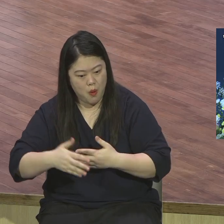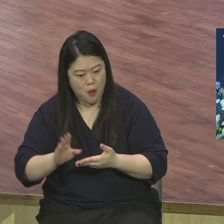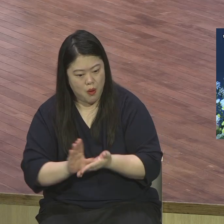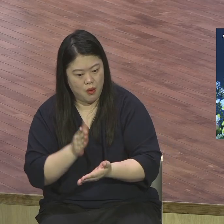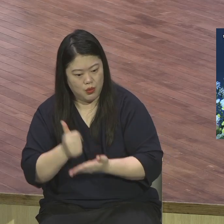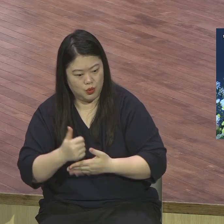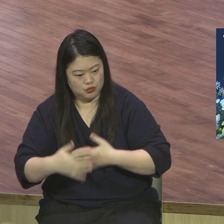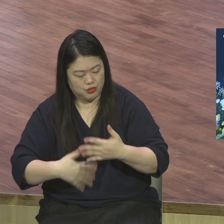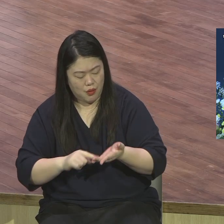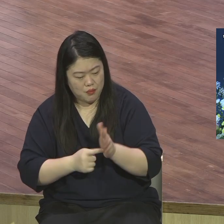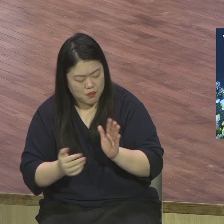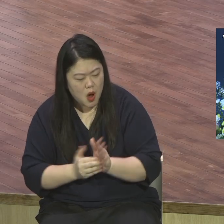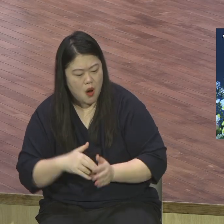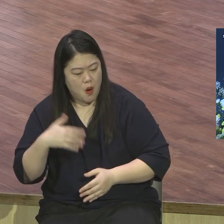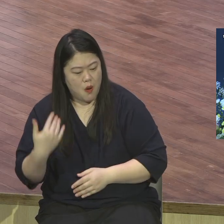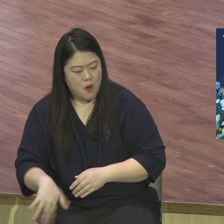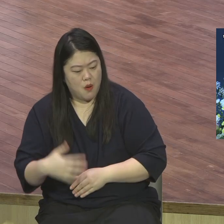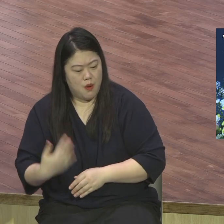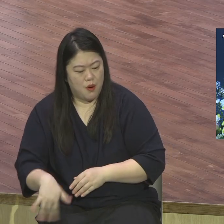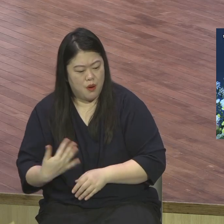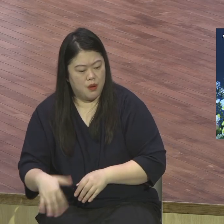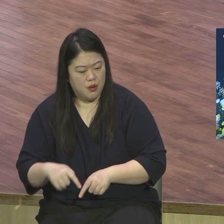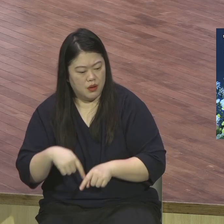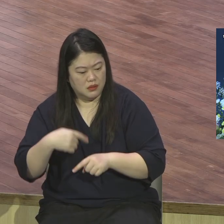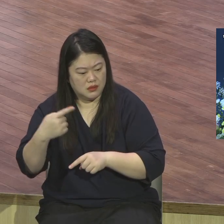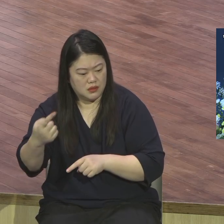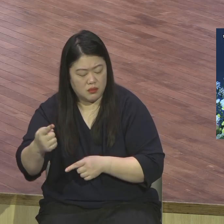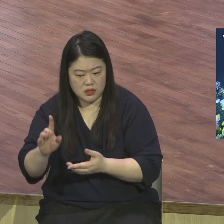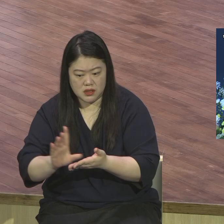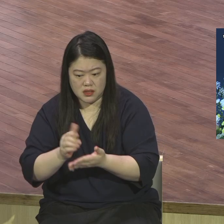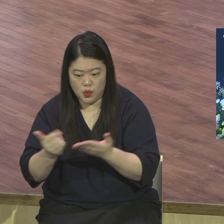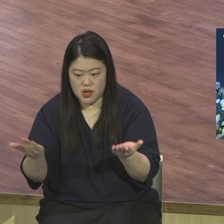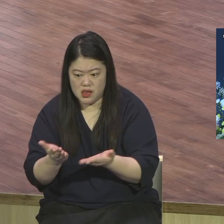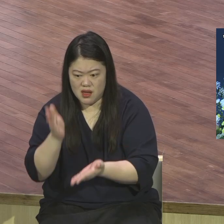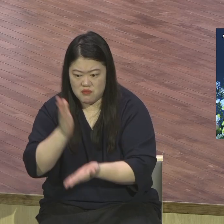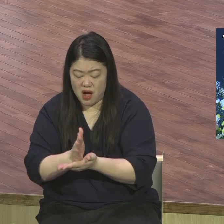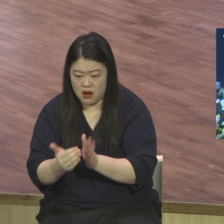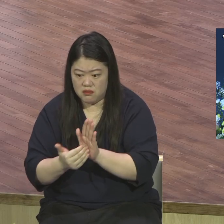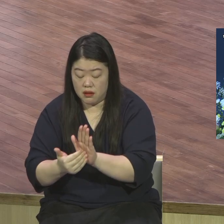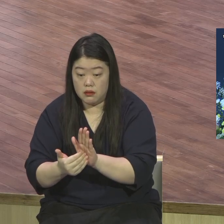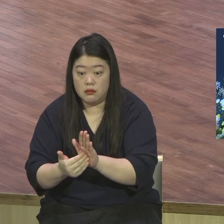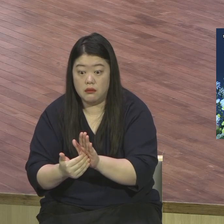위해서 말씀하시는데 베드로는 절대 그렇게 못한다는 것입니다